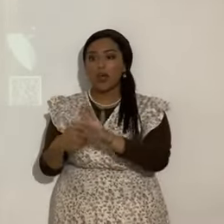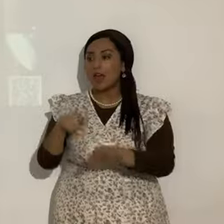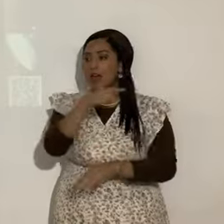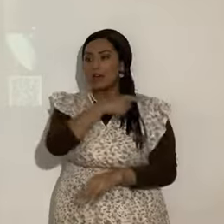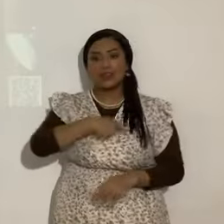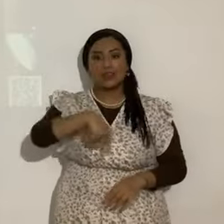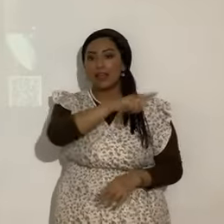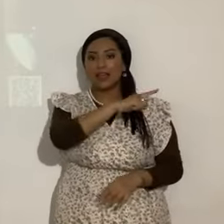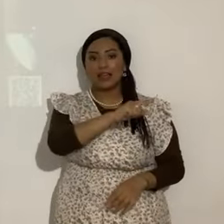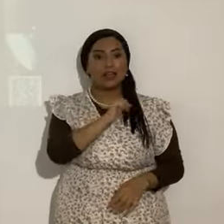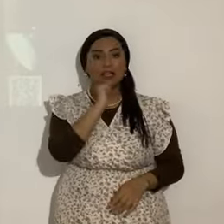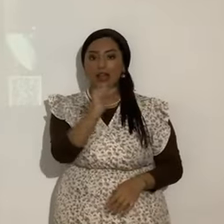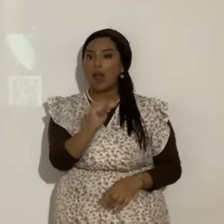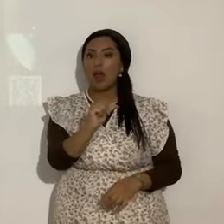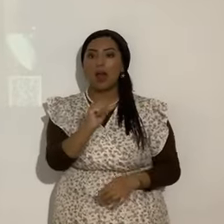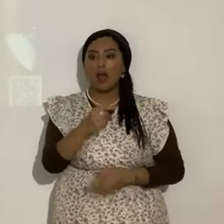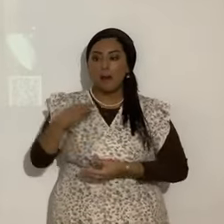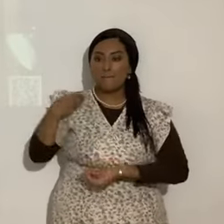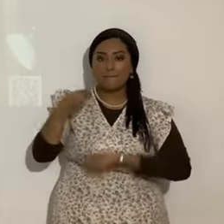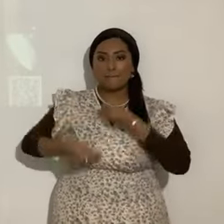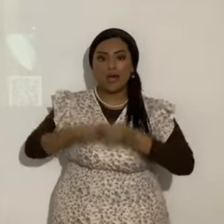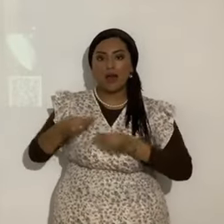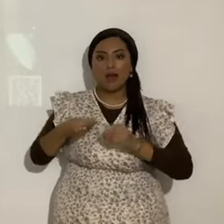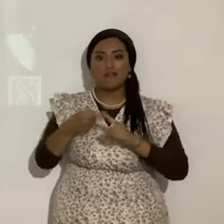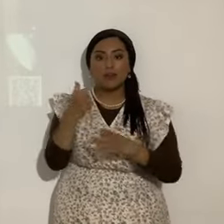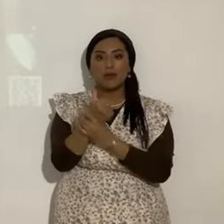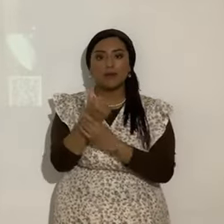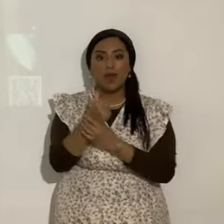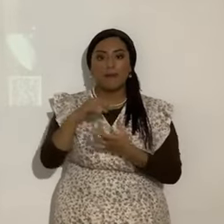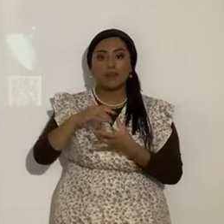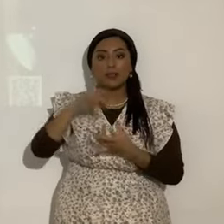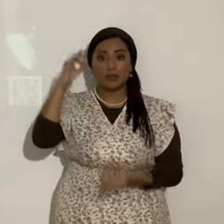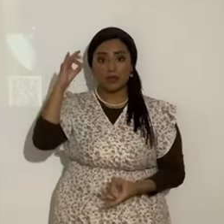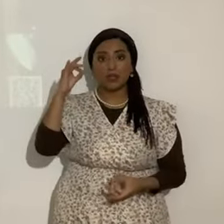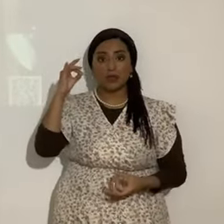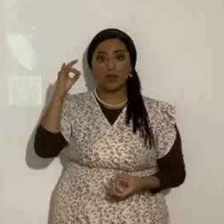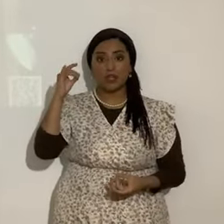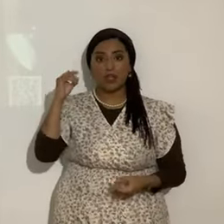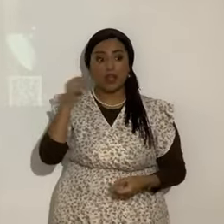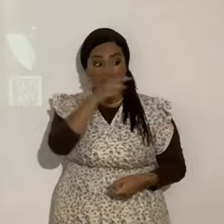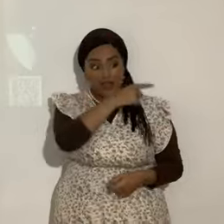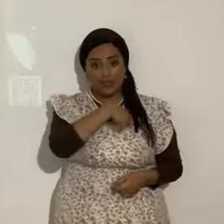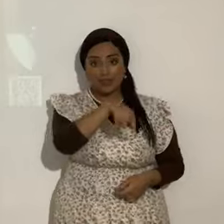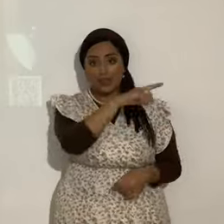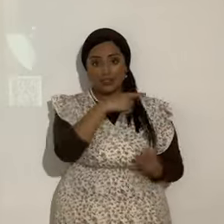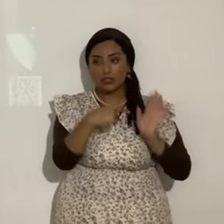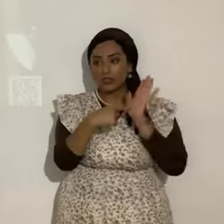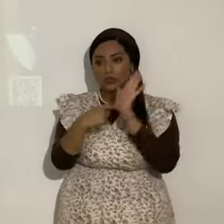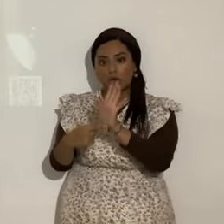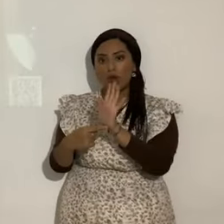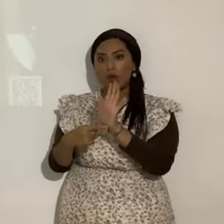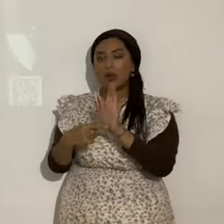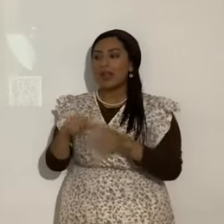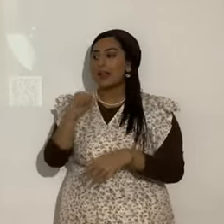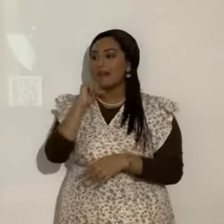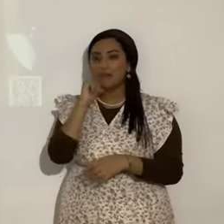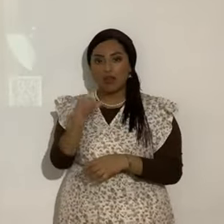espirituales de Abraham. Ellos estaban mostrando que no eran descendientes espirituales de Abraham.